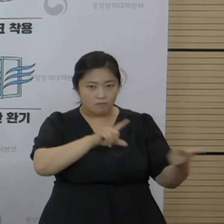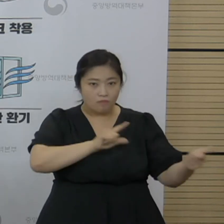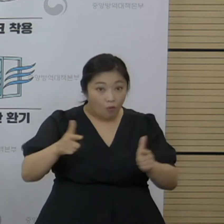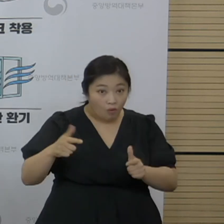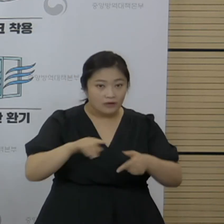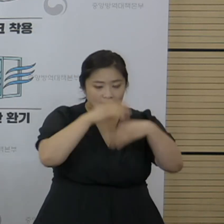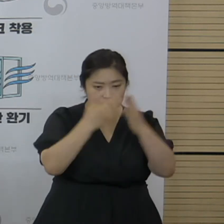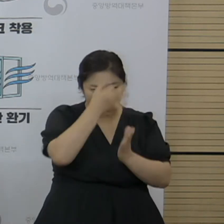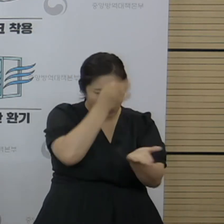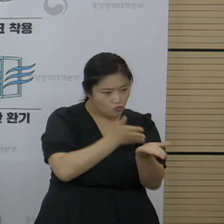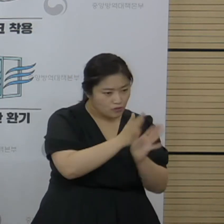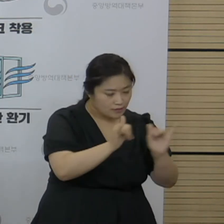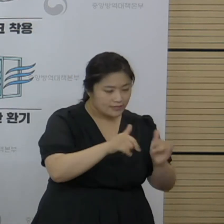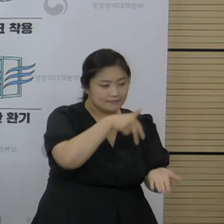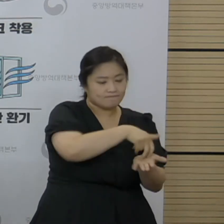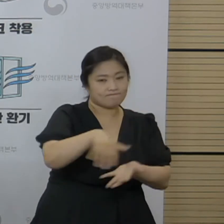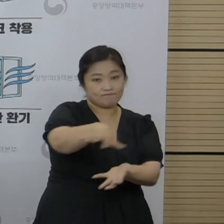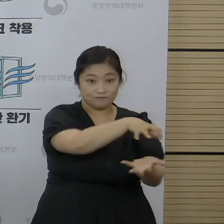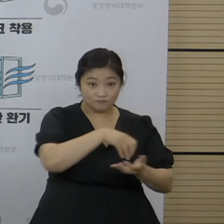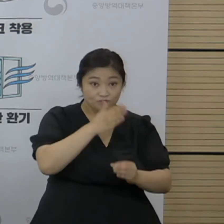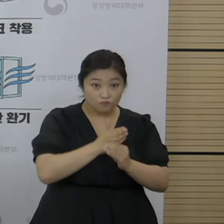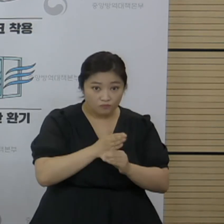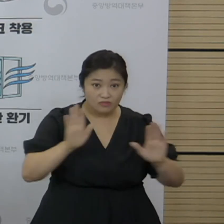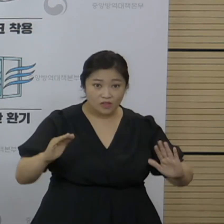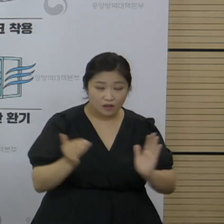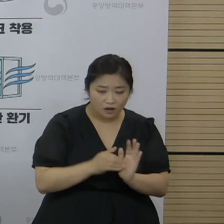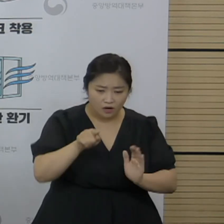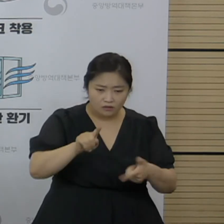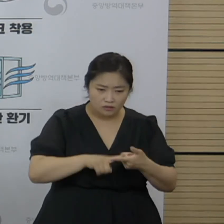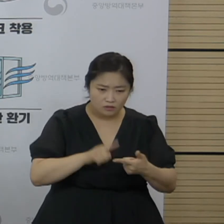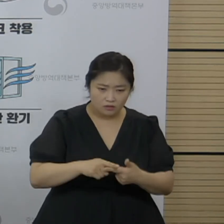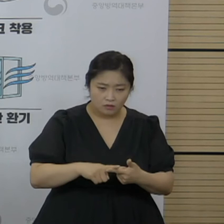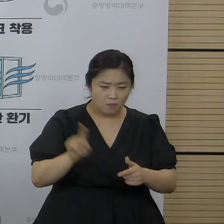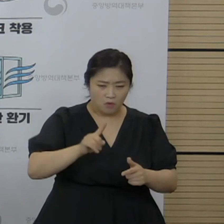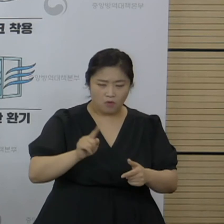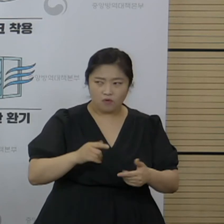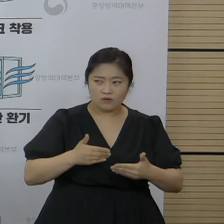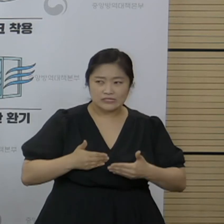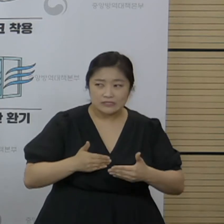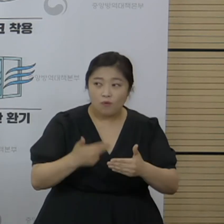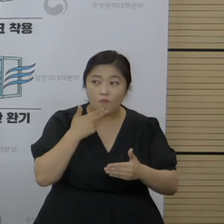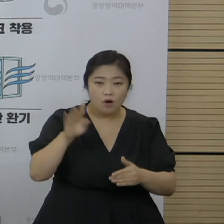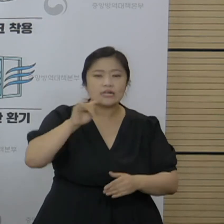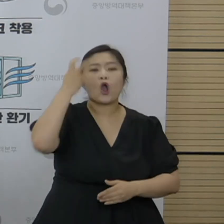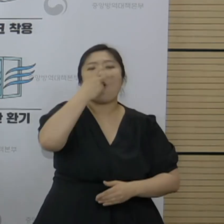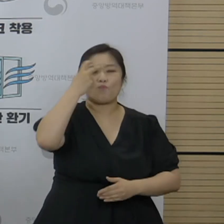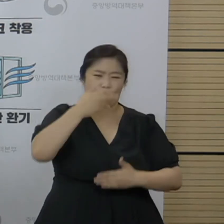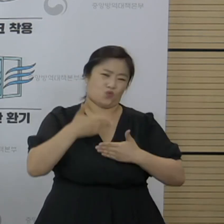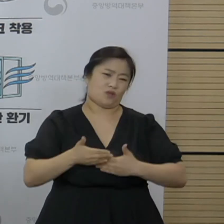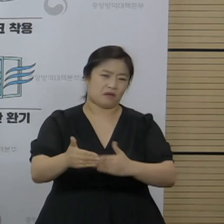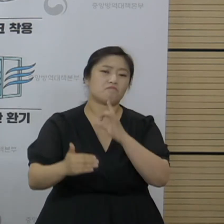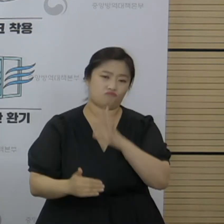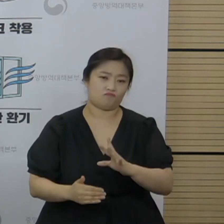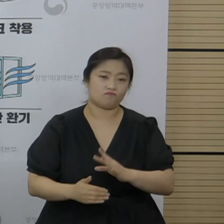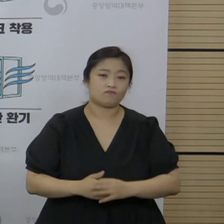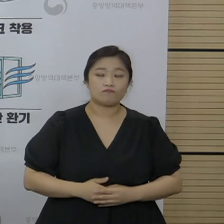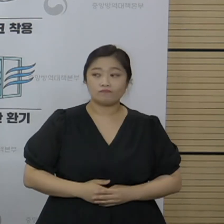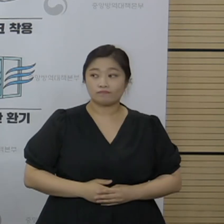전문가들의 의견들을 수렴하고 있습니다. 아직까지 여기에 대해서 결정된 사항은 없고 아직 검토 단계에 있는 사항들이 있습니다.